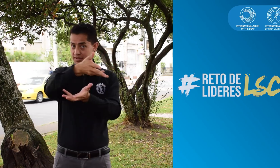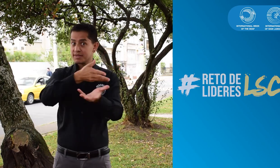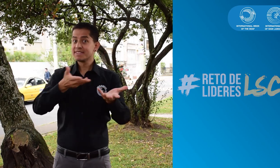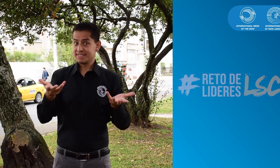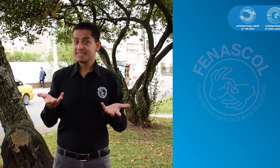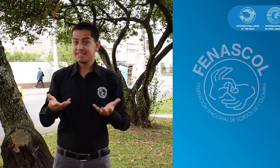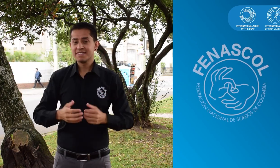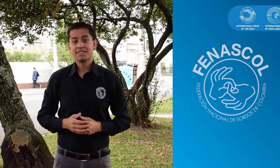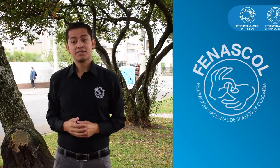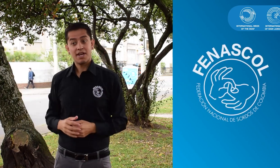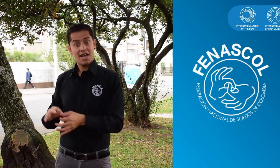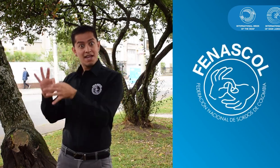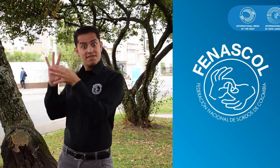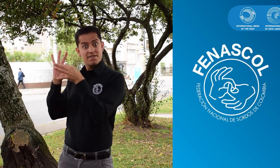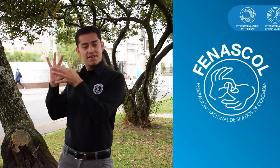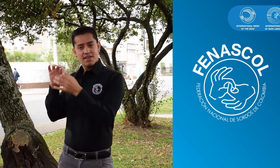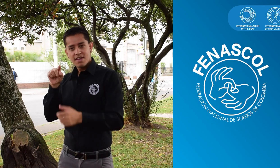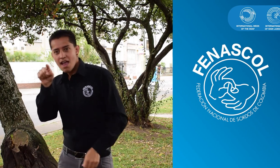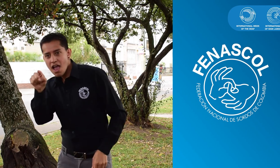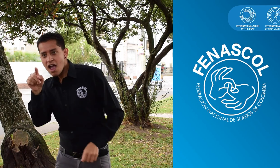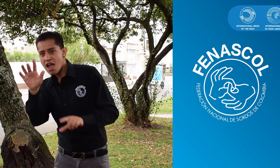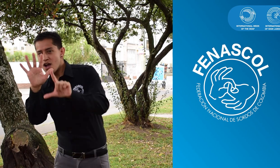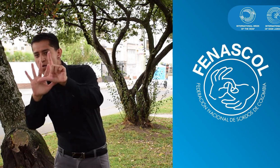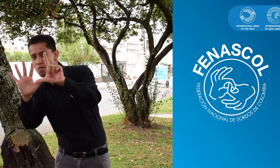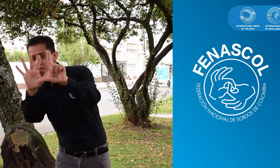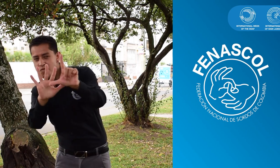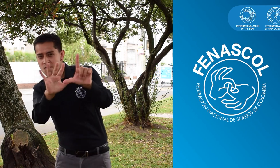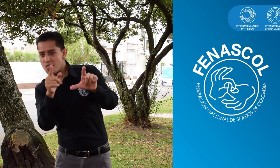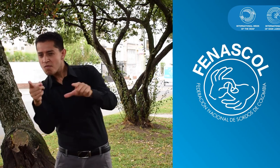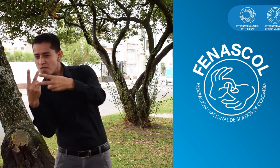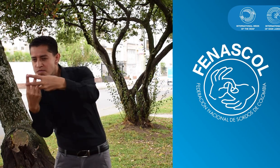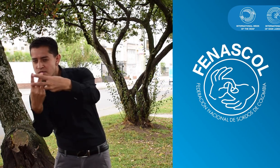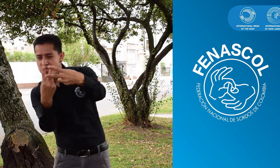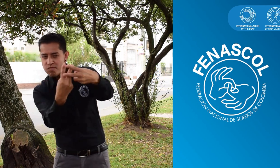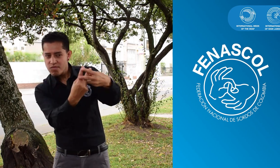Además, Fenascol los puede recoger y mostrarlos a más personas.